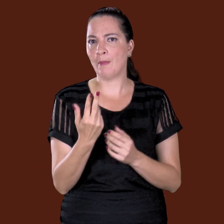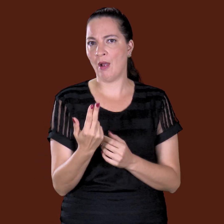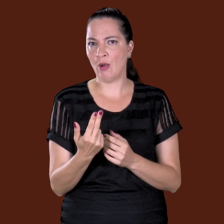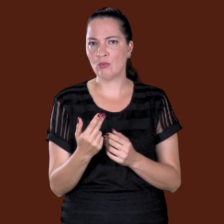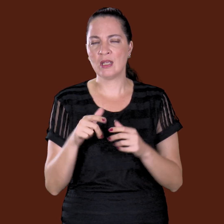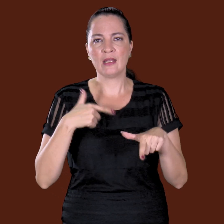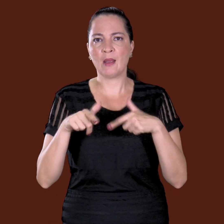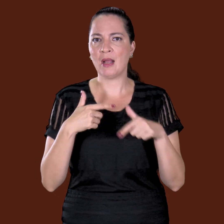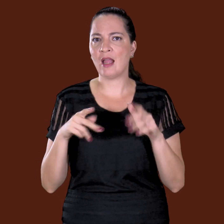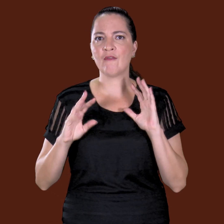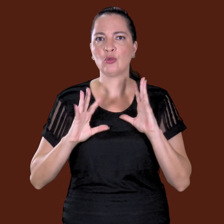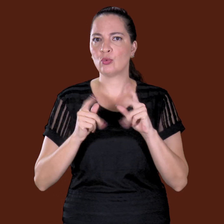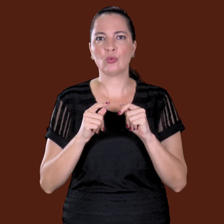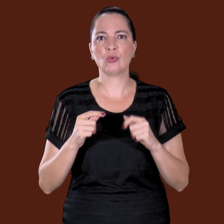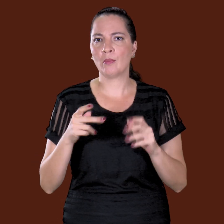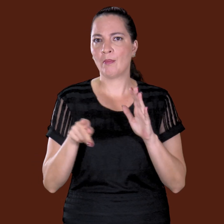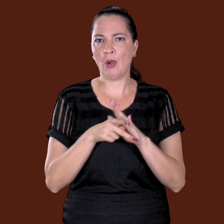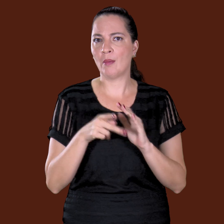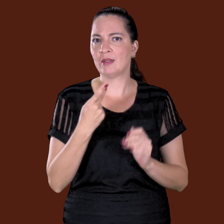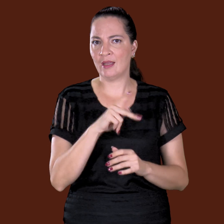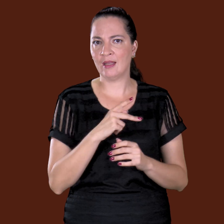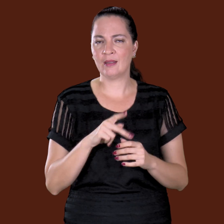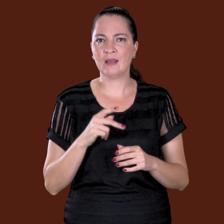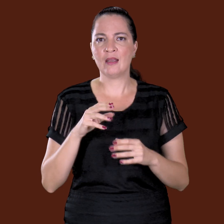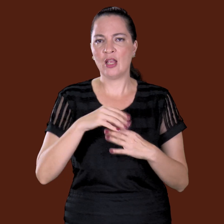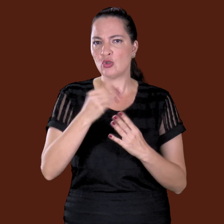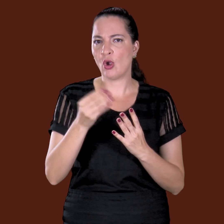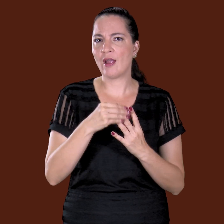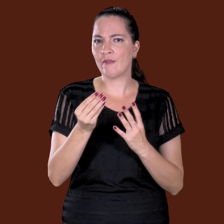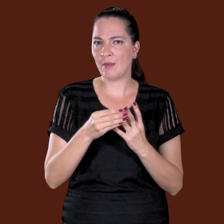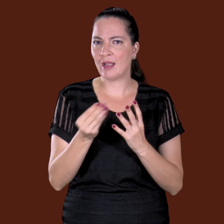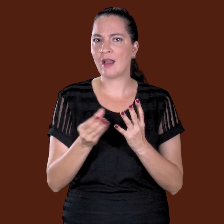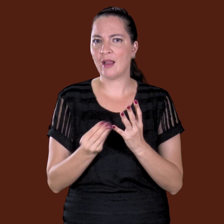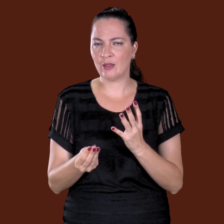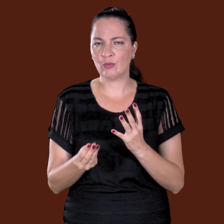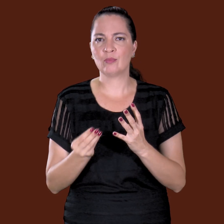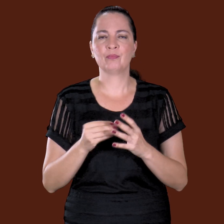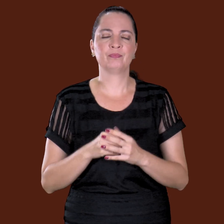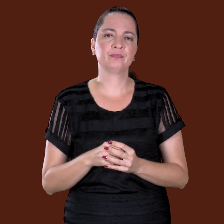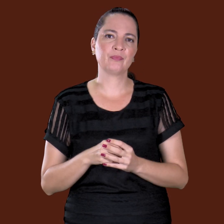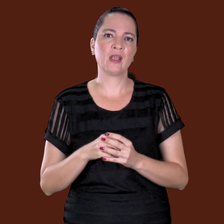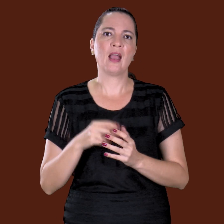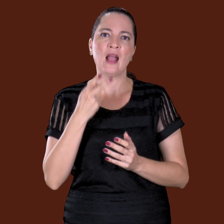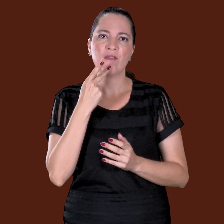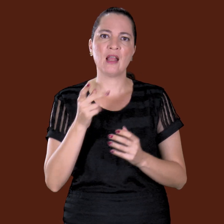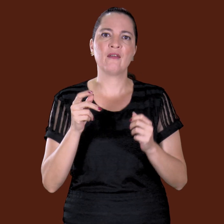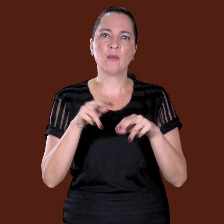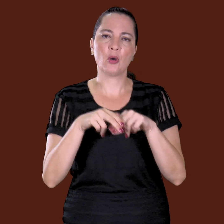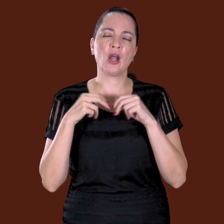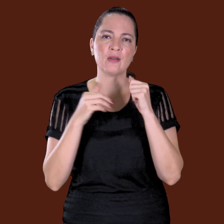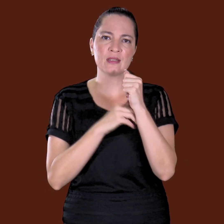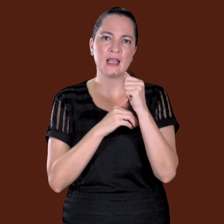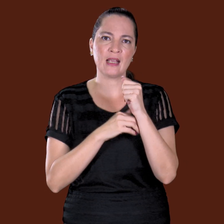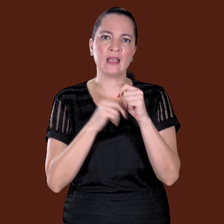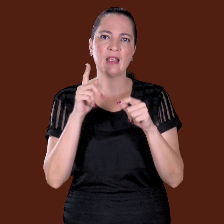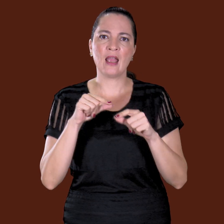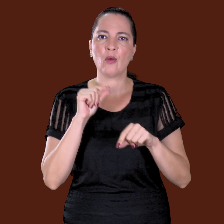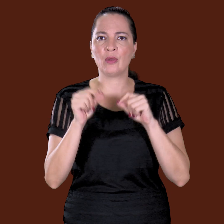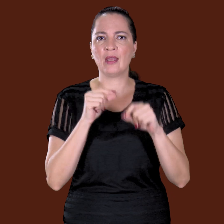trabalhava pra ele. Ele era jogador de baralho, ele era um cara extravagante, meu Orsino. E aí falavam que o segredo é esse bode.